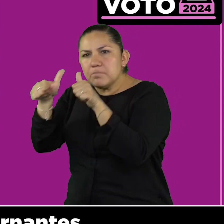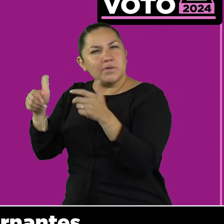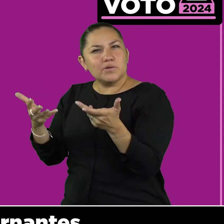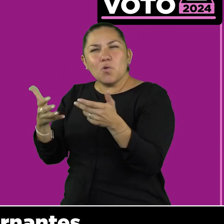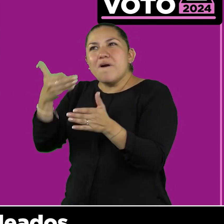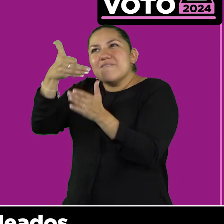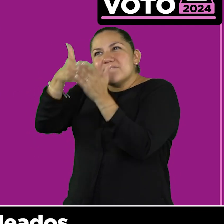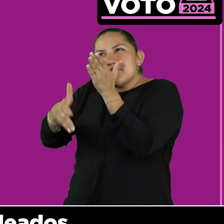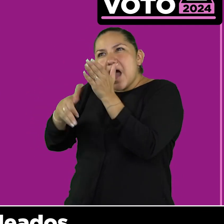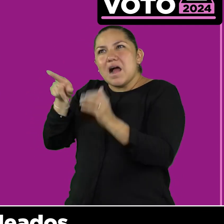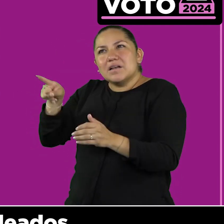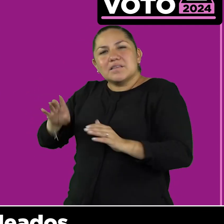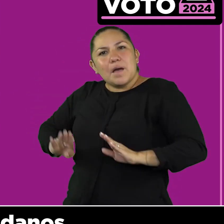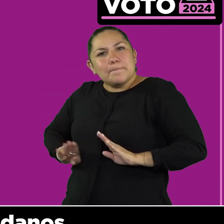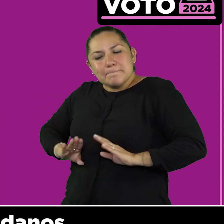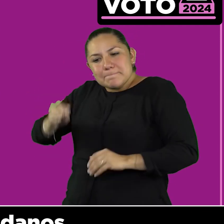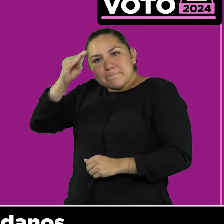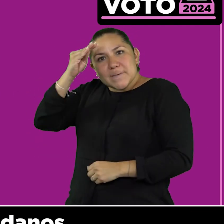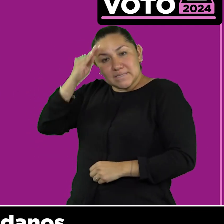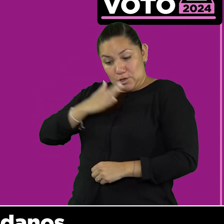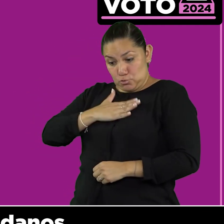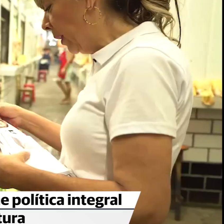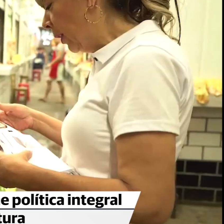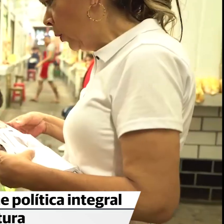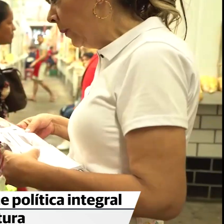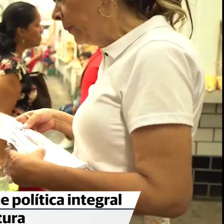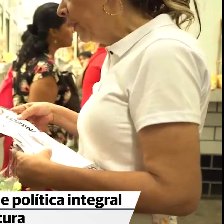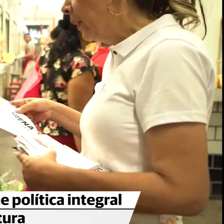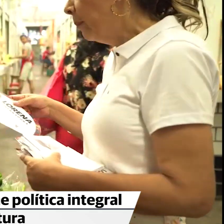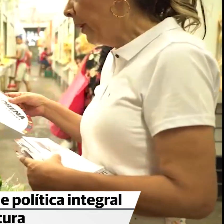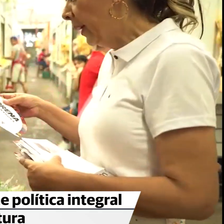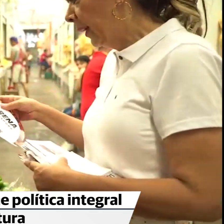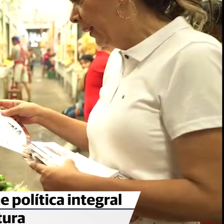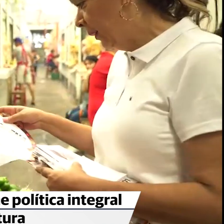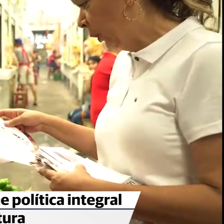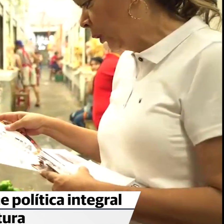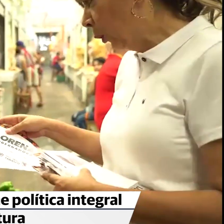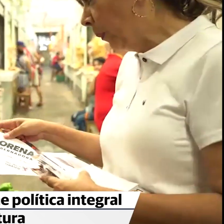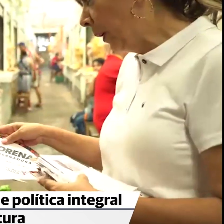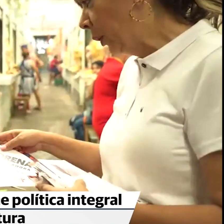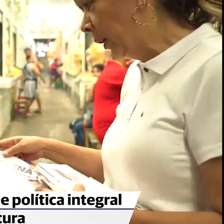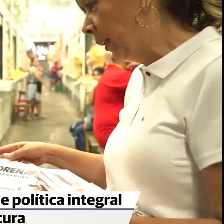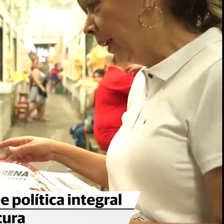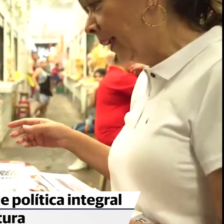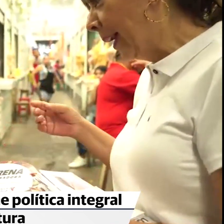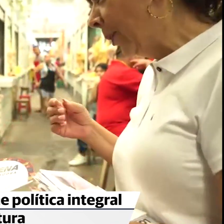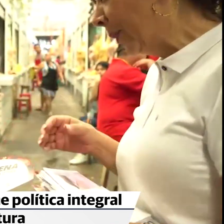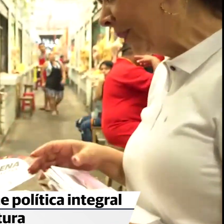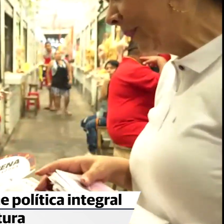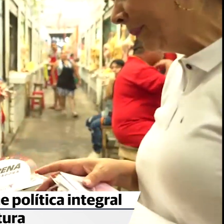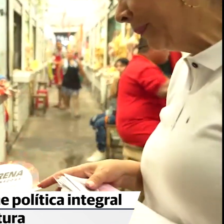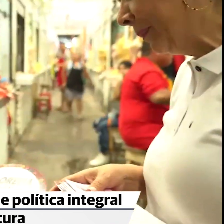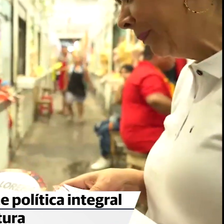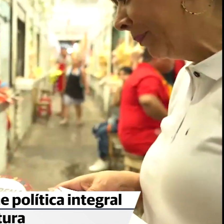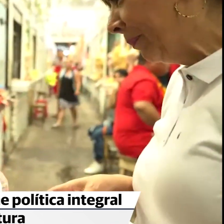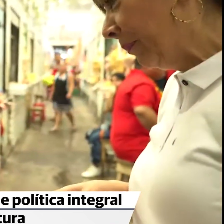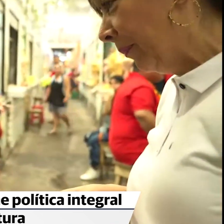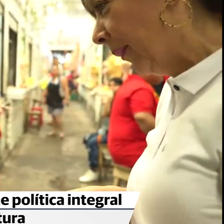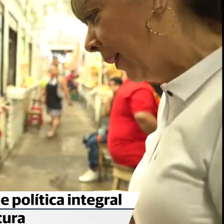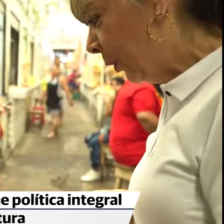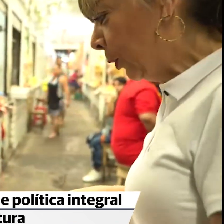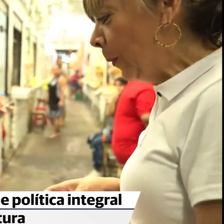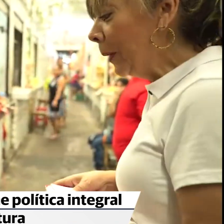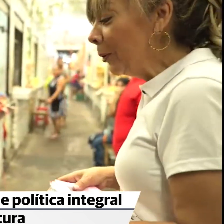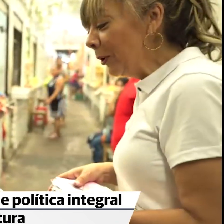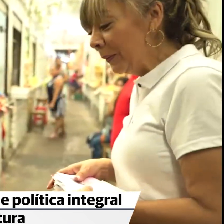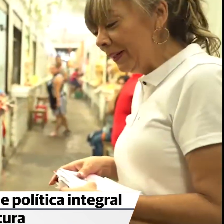los gobernantes somos empleados de los ciudadanos. Beorregar de los Santos afirmó que Tabasco y el país en general no está preparado